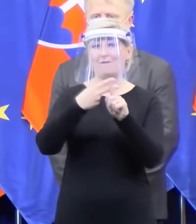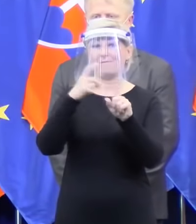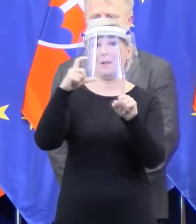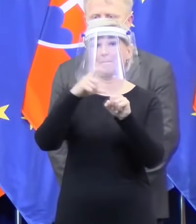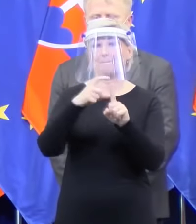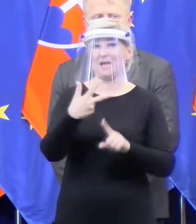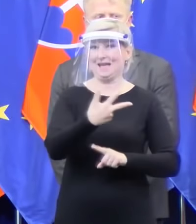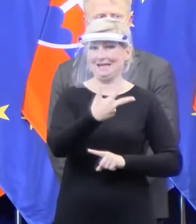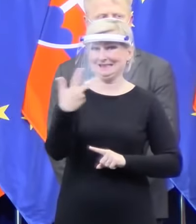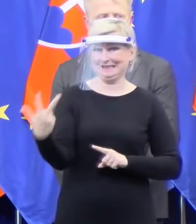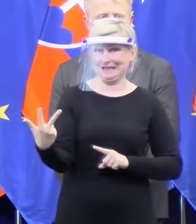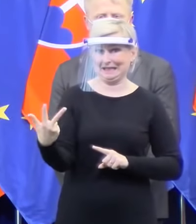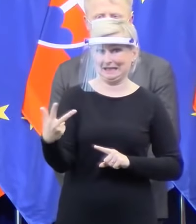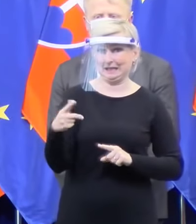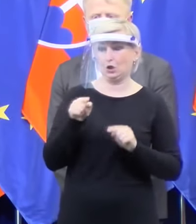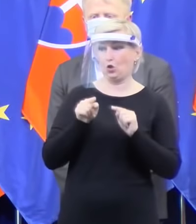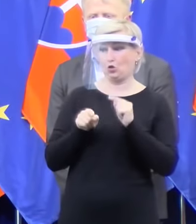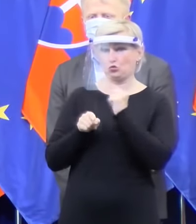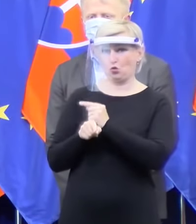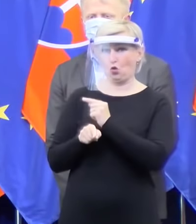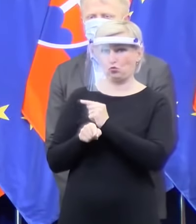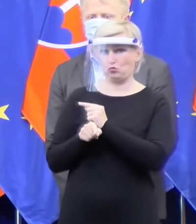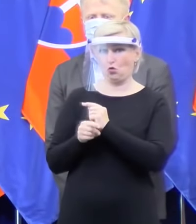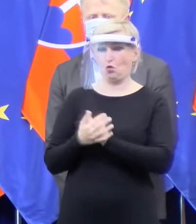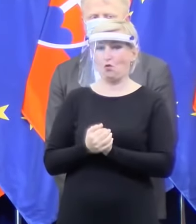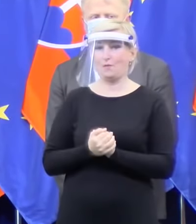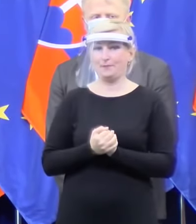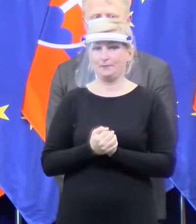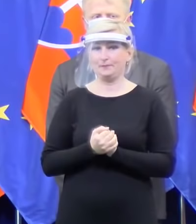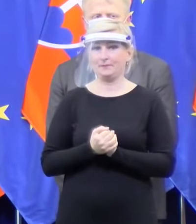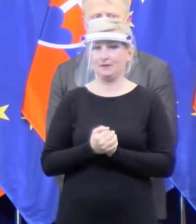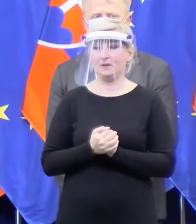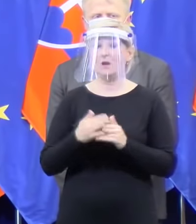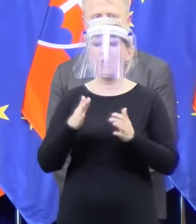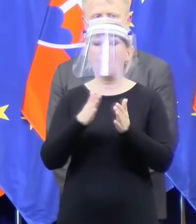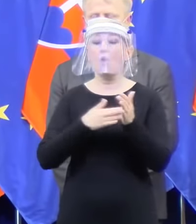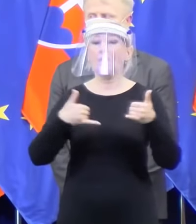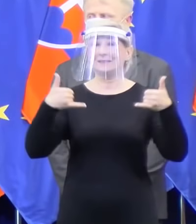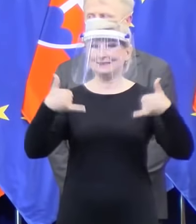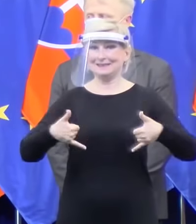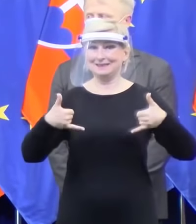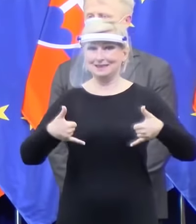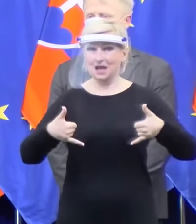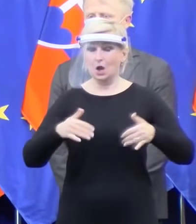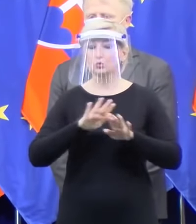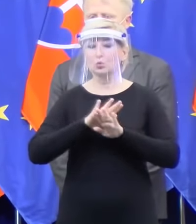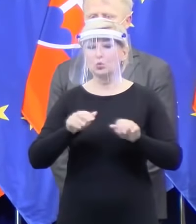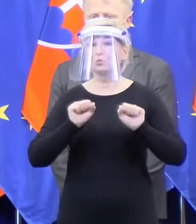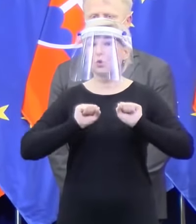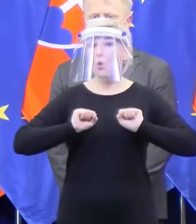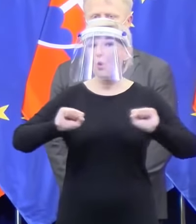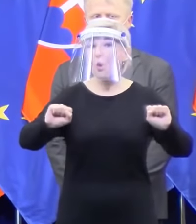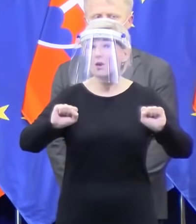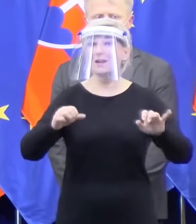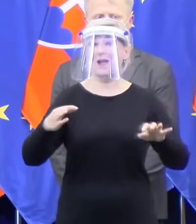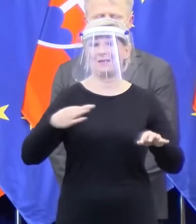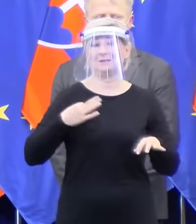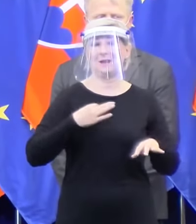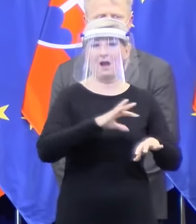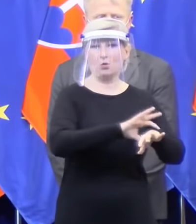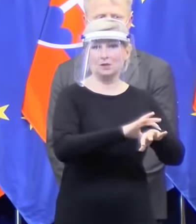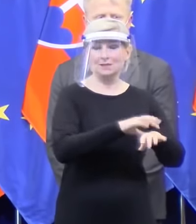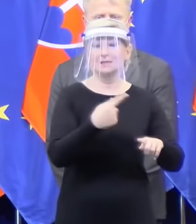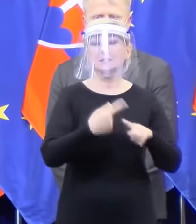Respirátor, ktorý od dnes bude môcť chrániť zdravotné sestry a lekárov, ak som povedal,